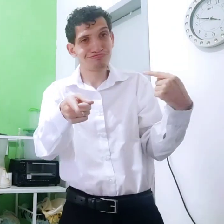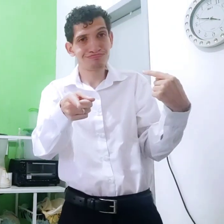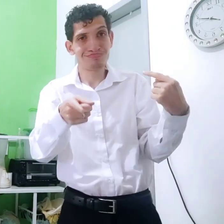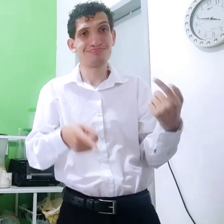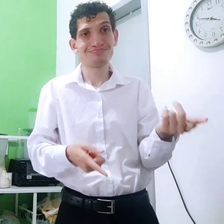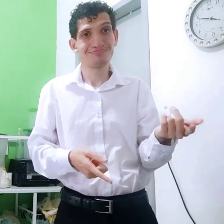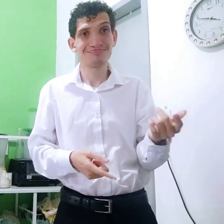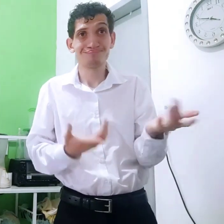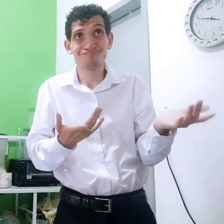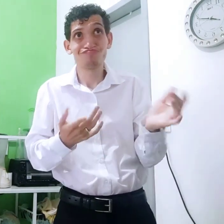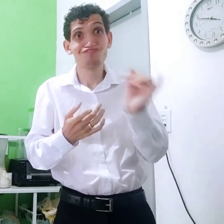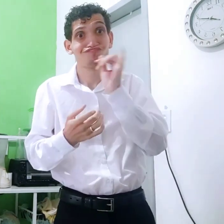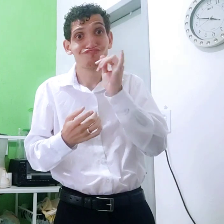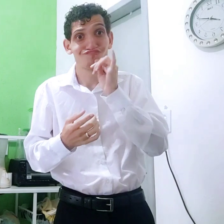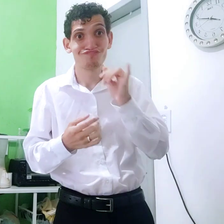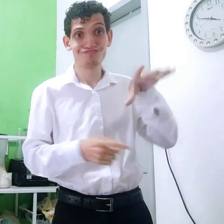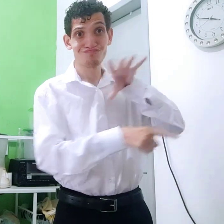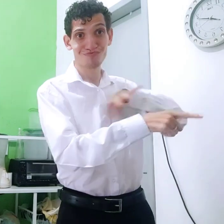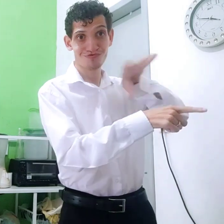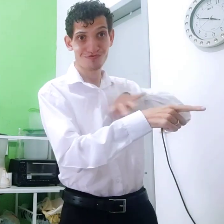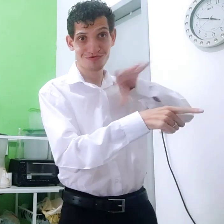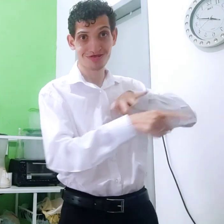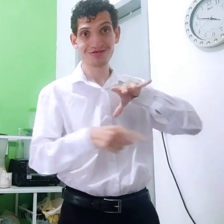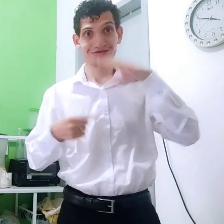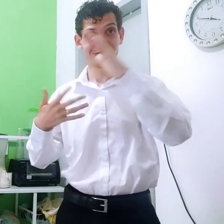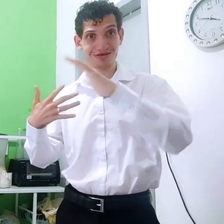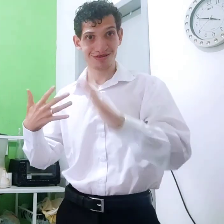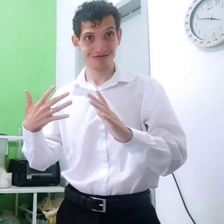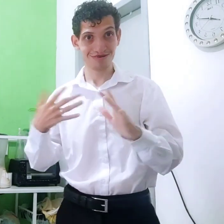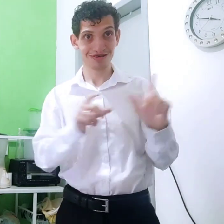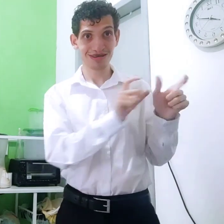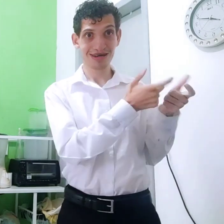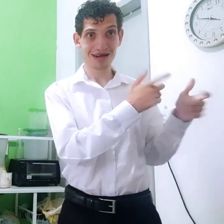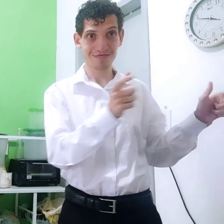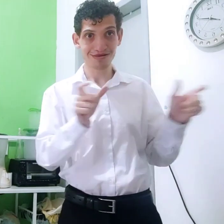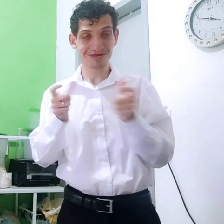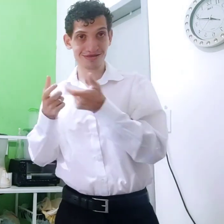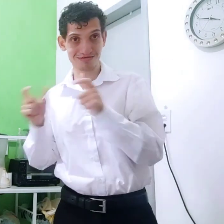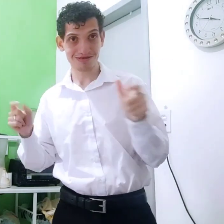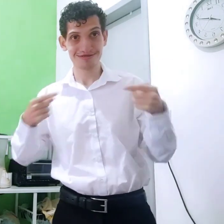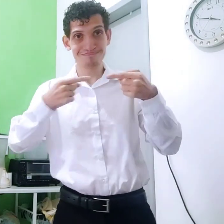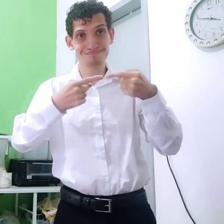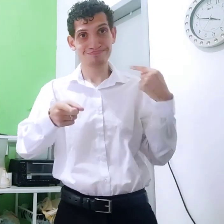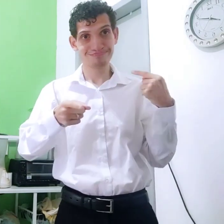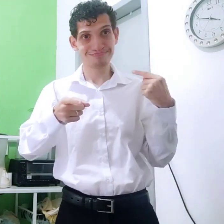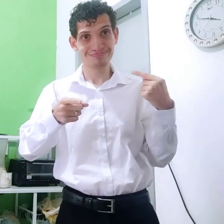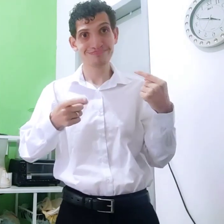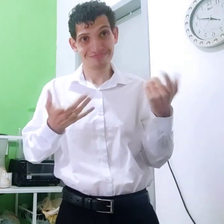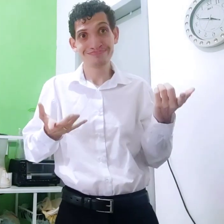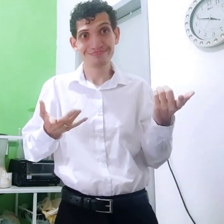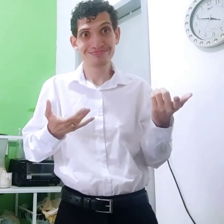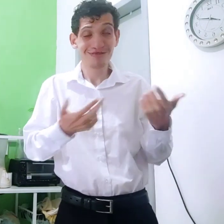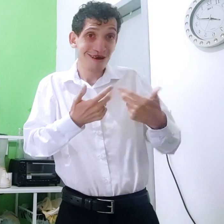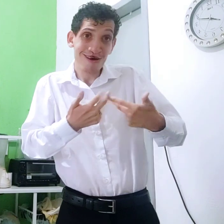Coisas. Coisas e imedias. Por exemplo. O português e a Libra já eram a marca dos dois. Imedias.